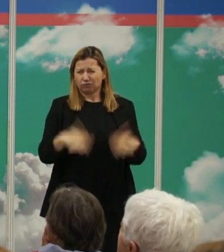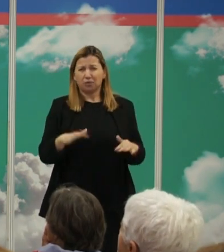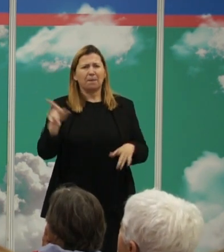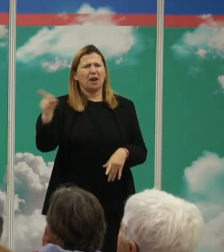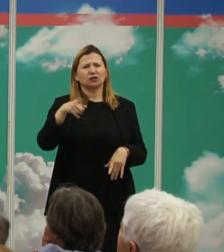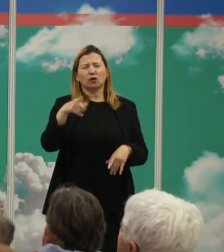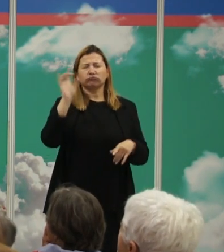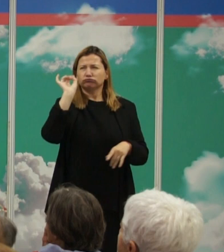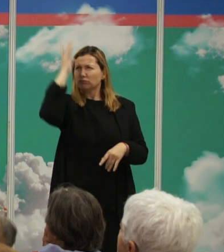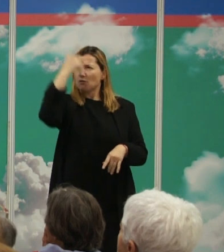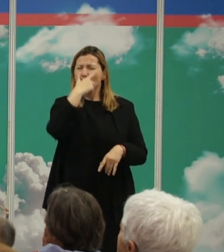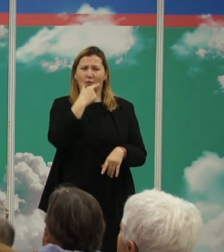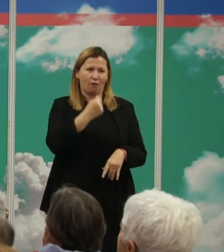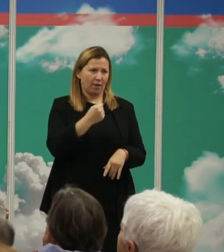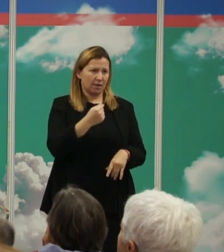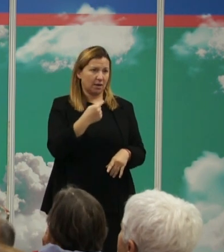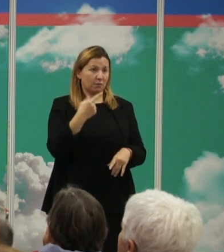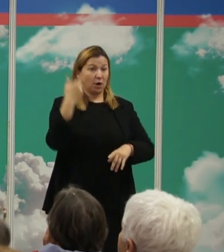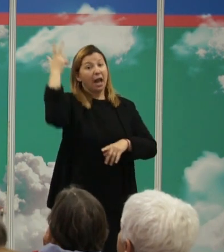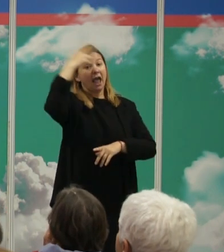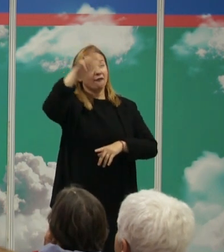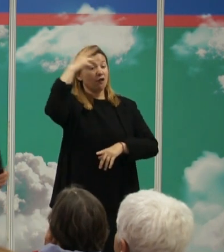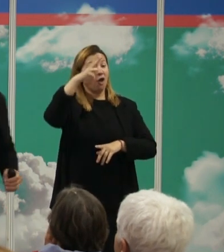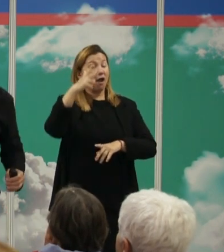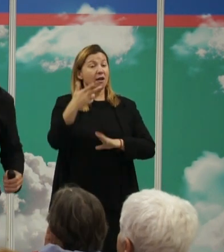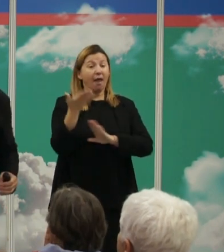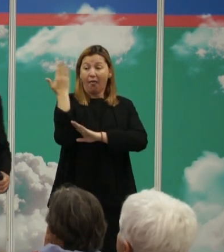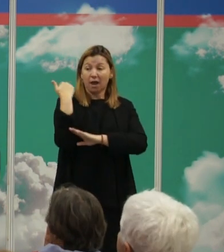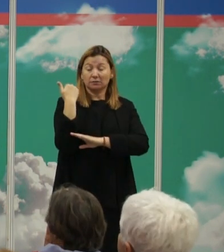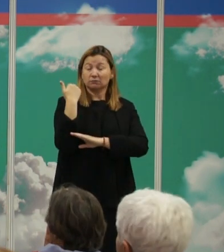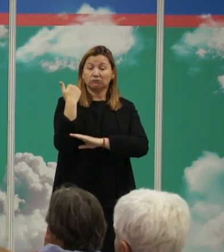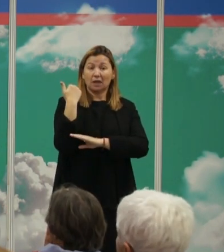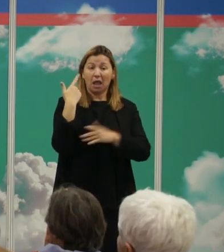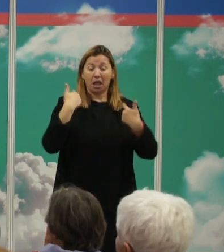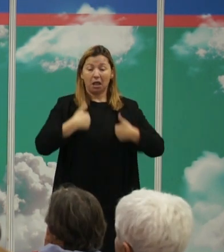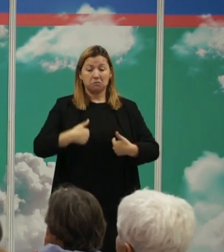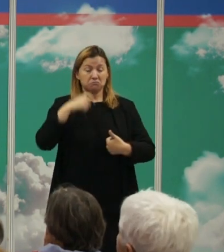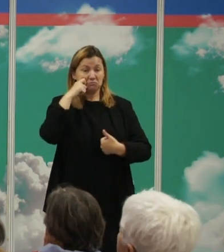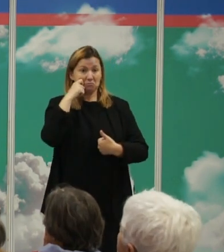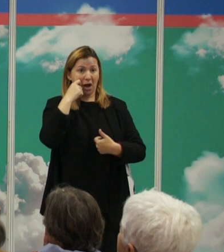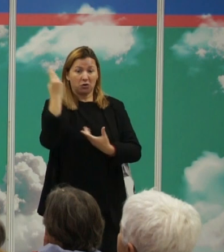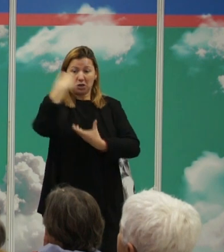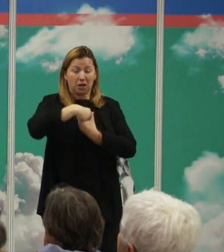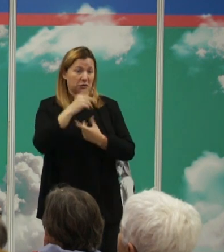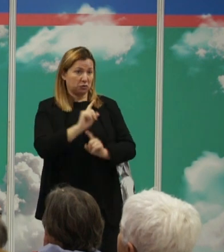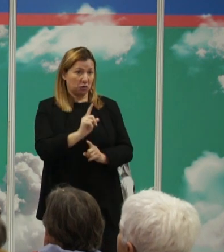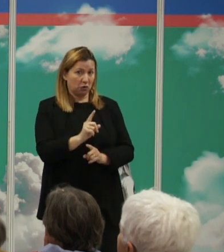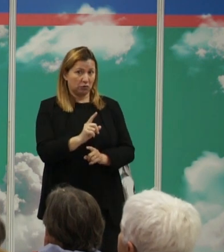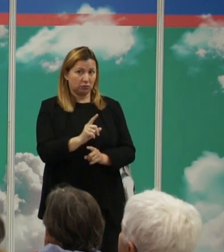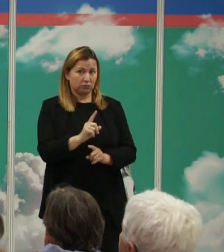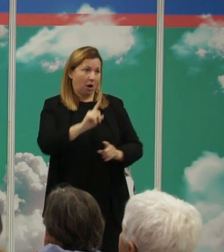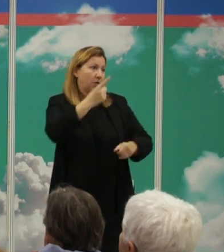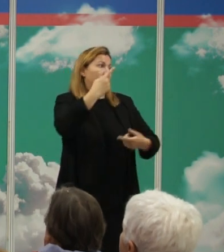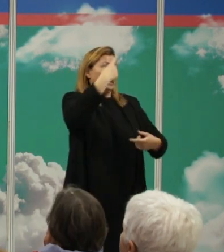es nuestra especie de problema porque acordaros que en la filogenia que yo os mostré antes no habíamos metido al humano lo habíamos hecho sin el humano sabemos dónde está el humano porque sabemos dónde está el